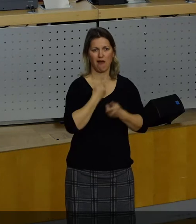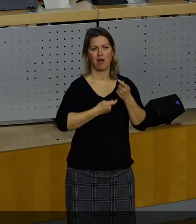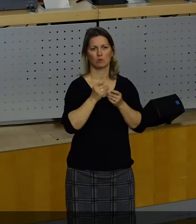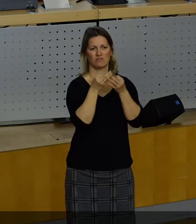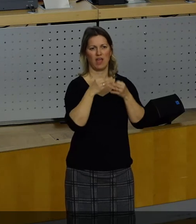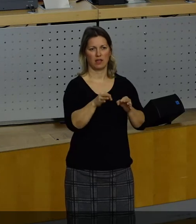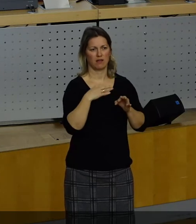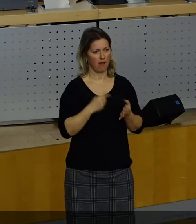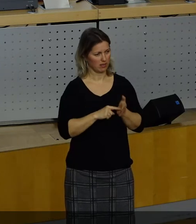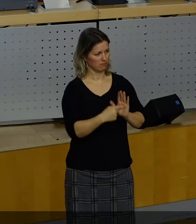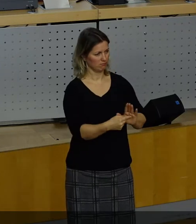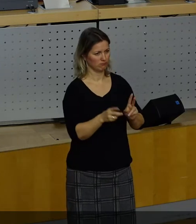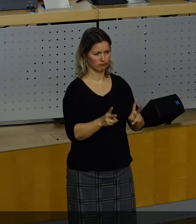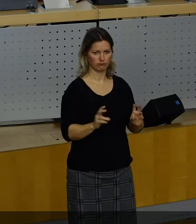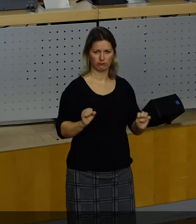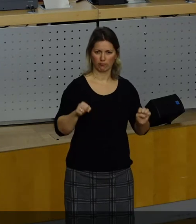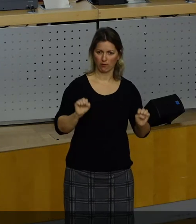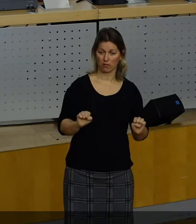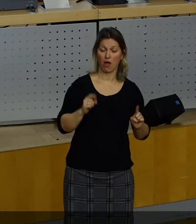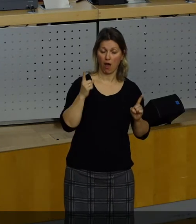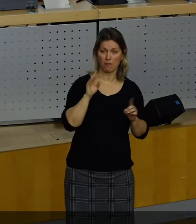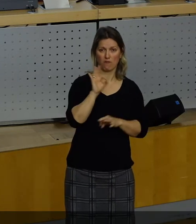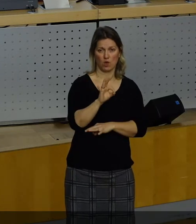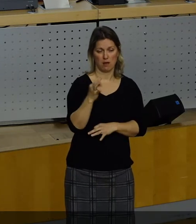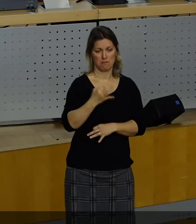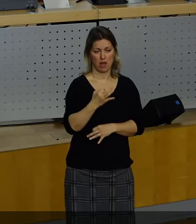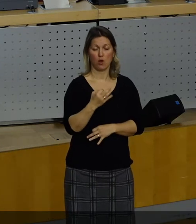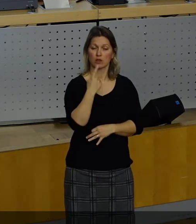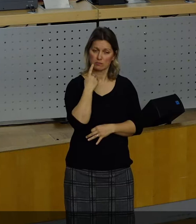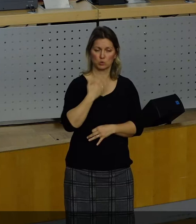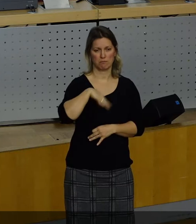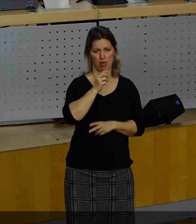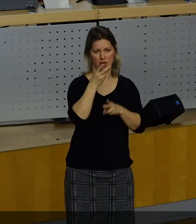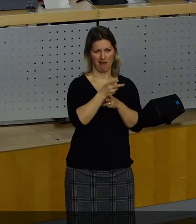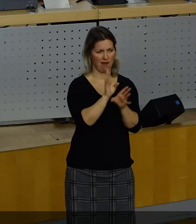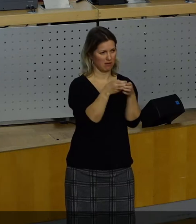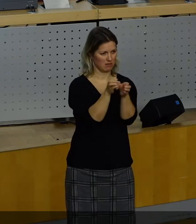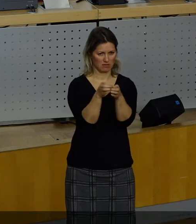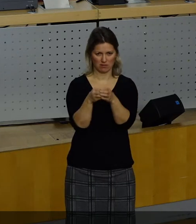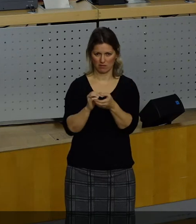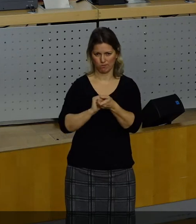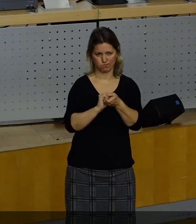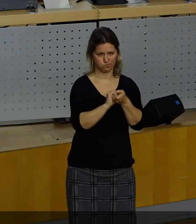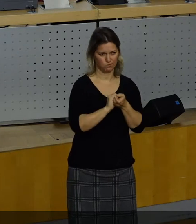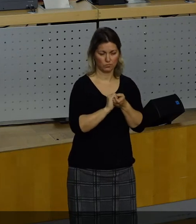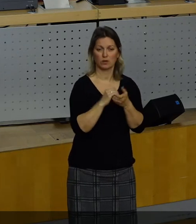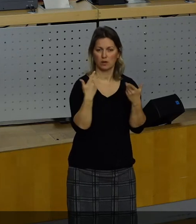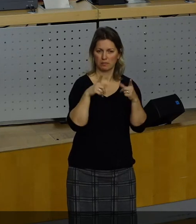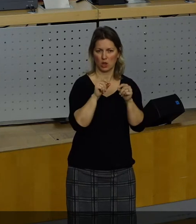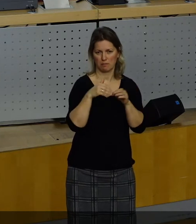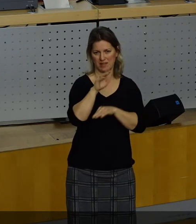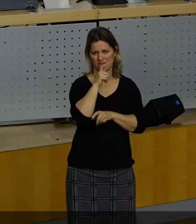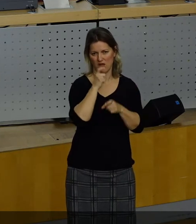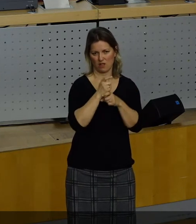dokumentiert. Dafür war es notwendig, verlässliche Mehrheiten zu bilden und dabei Mitverantwortung zu übernehmen.